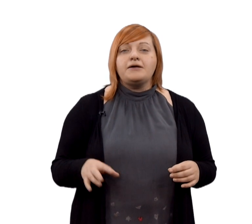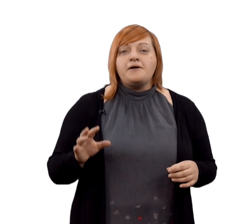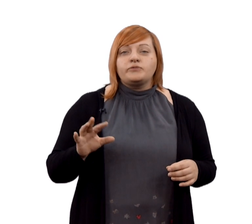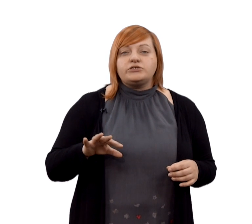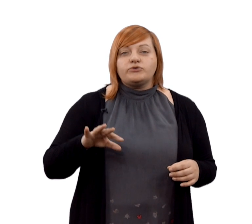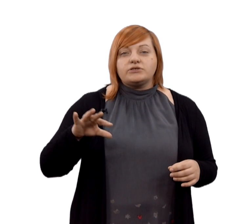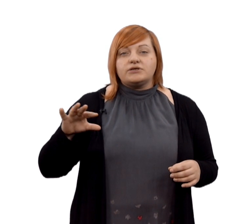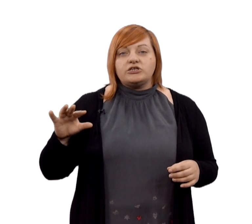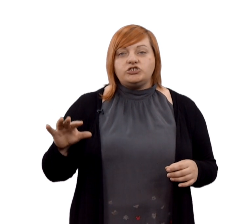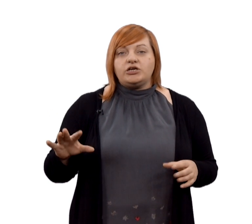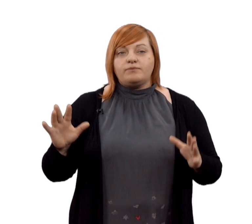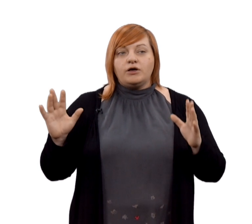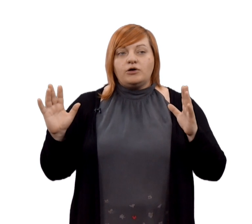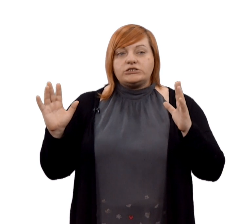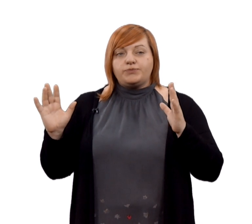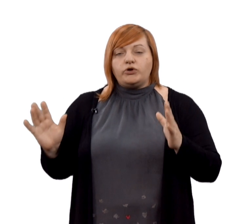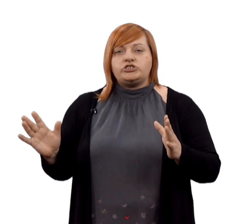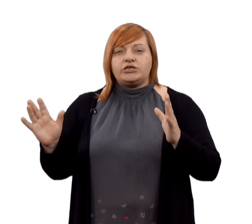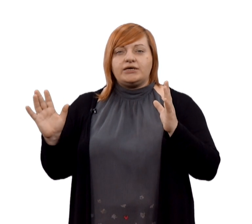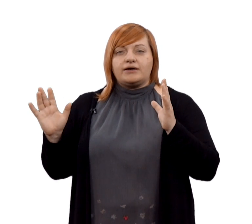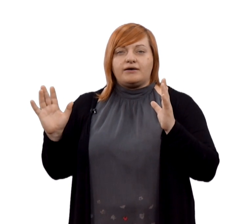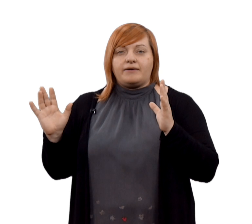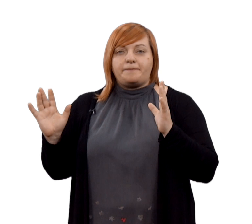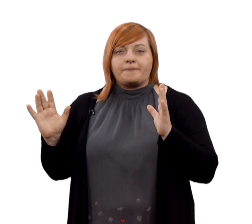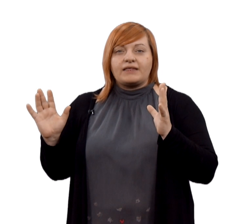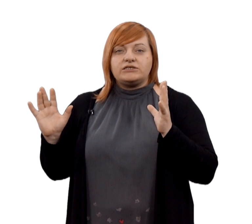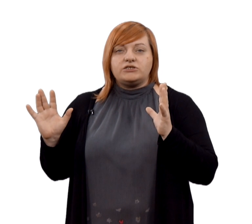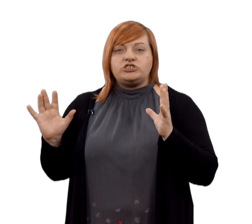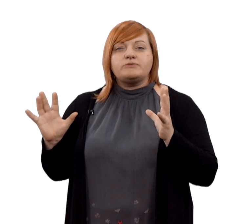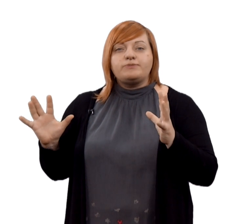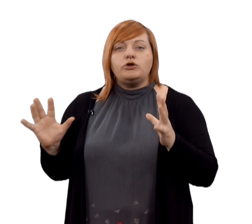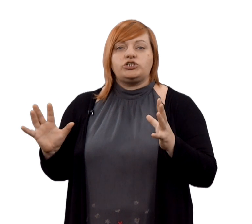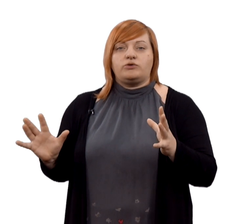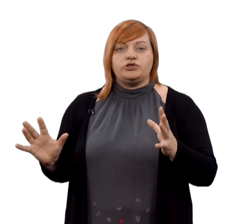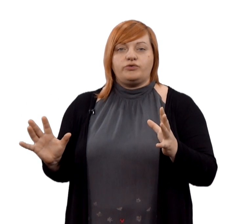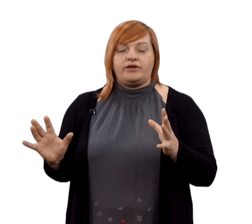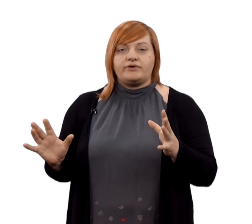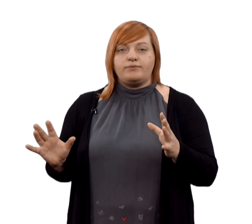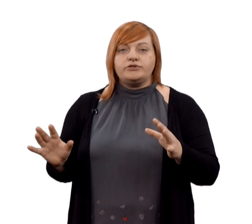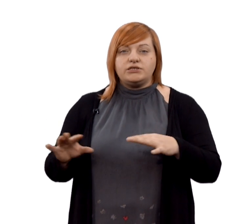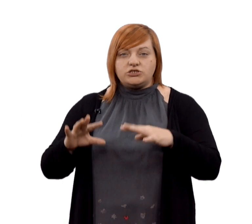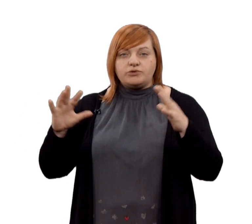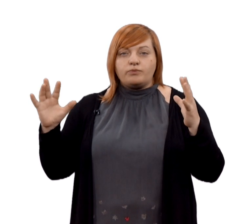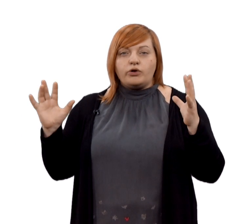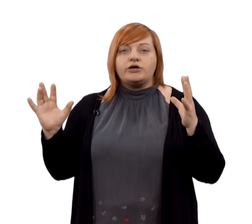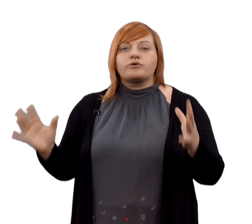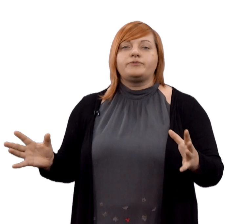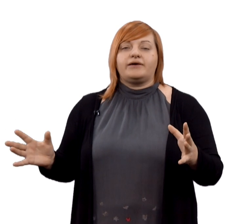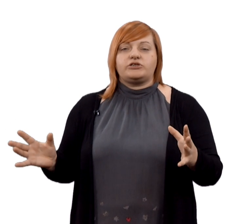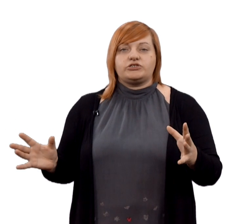То есть вот чем с большей аудиторией вы работаете, чем более крупная ваша